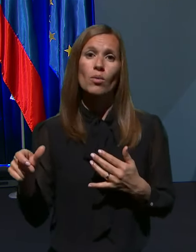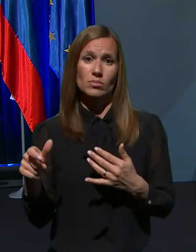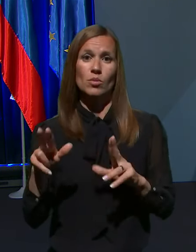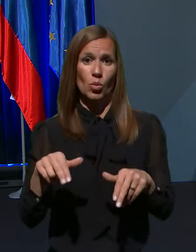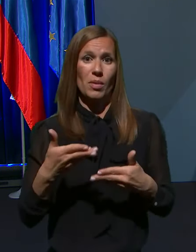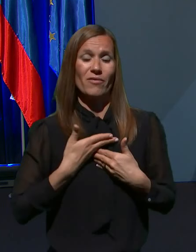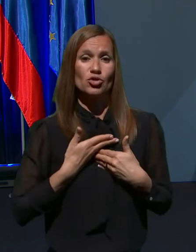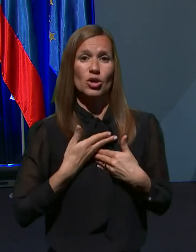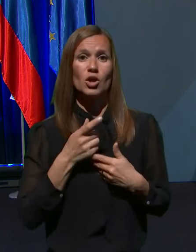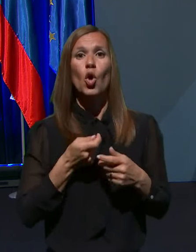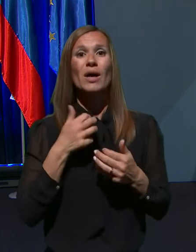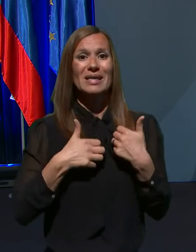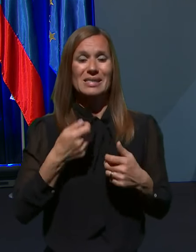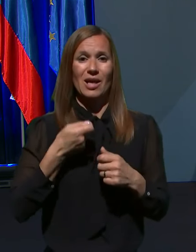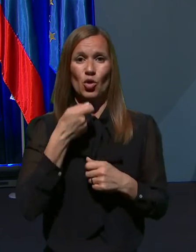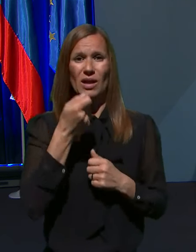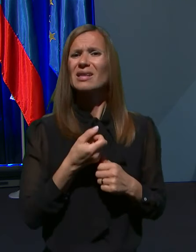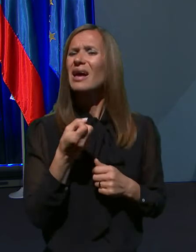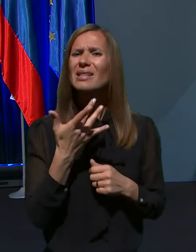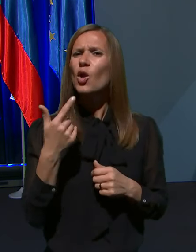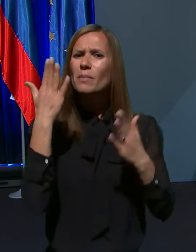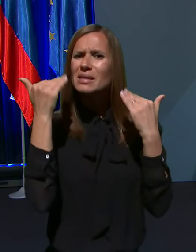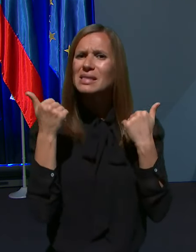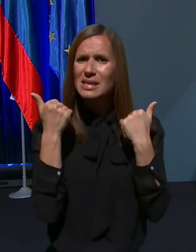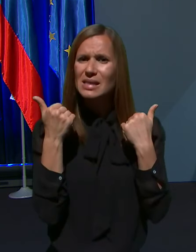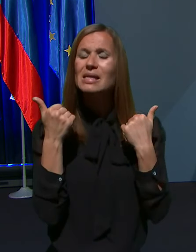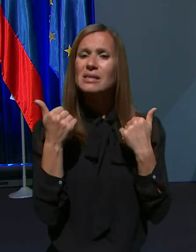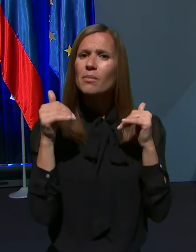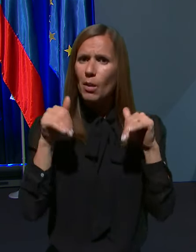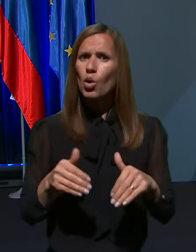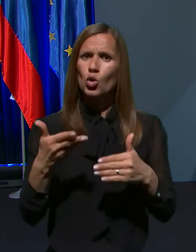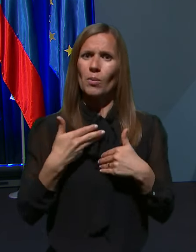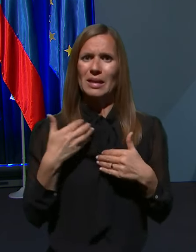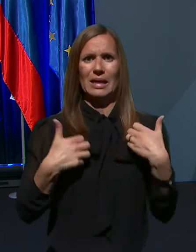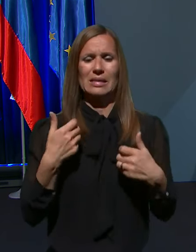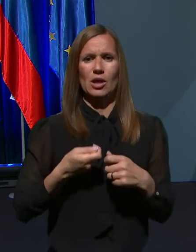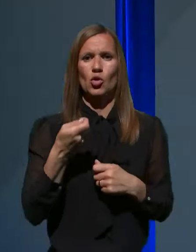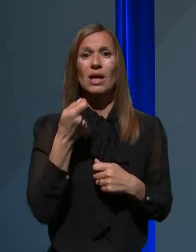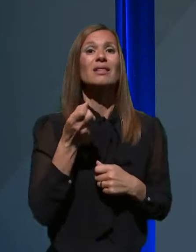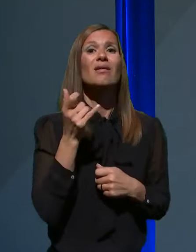Katere od medicinskih sestr so upravičene do kriznega dodatka? Kdaj ga bodo prijele?